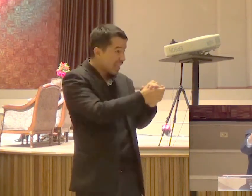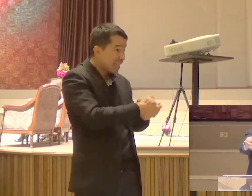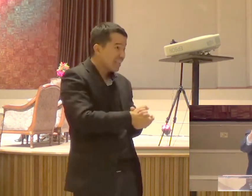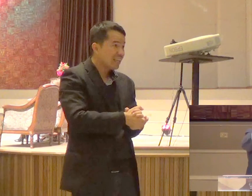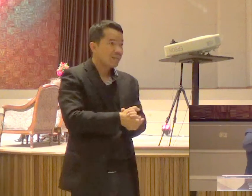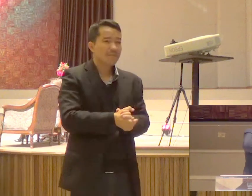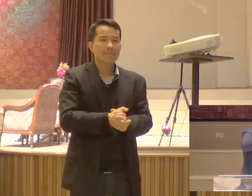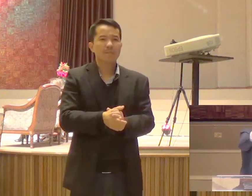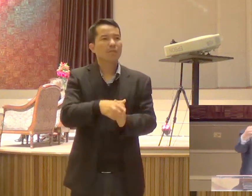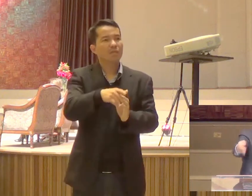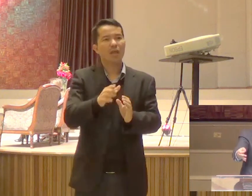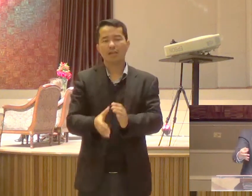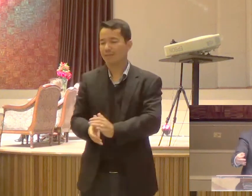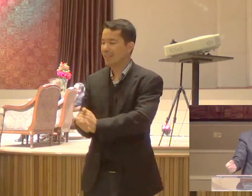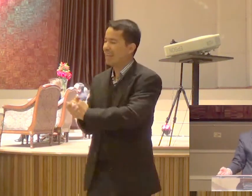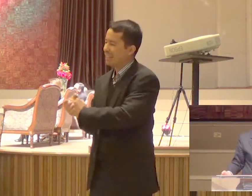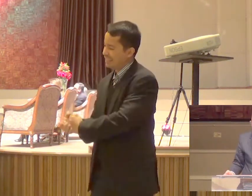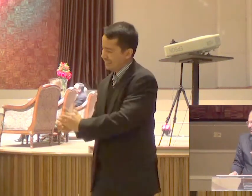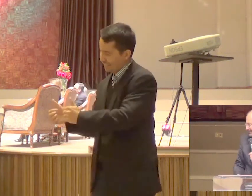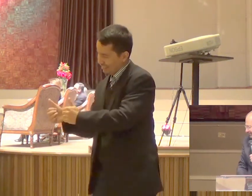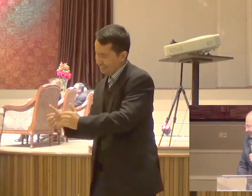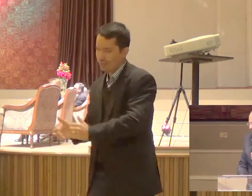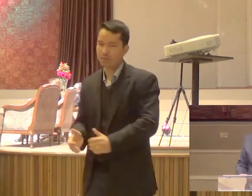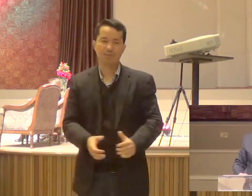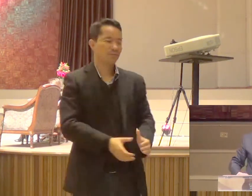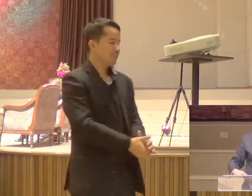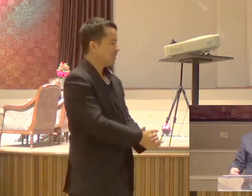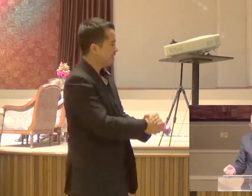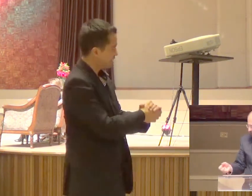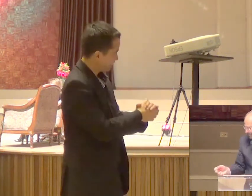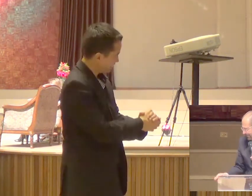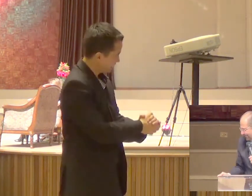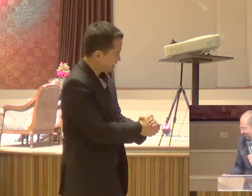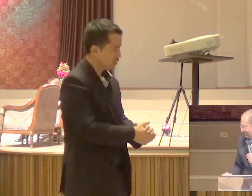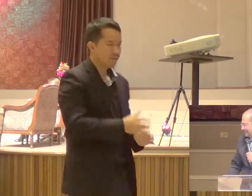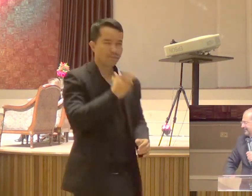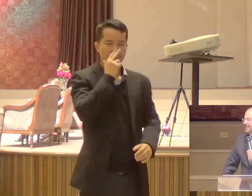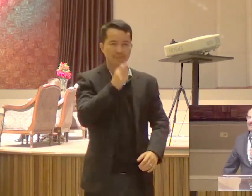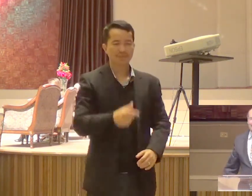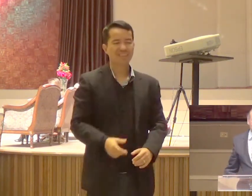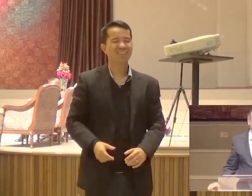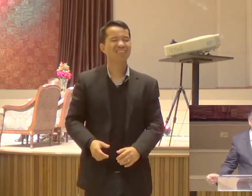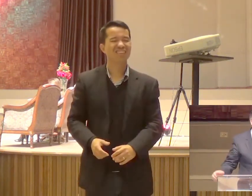Cumprimente a pessoa Que está do seu lado Você dá aquela carinha Assim azeda Assim amarela Como vai